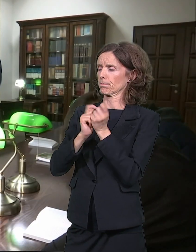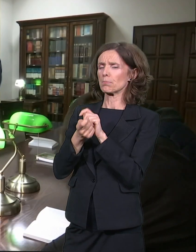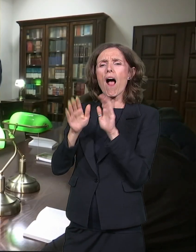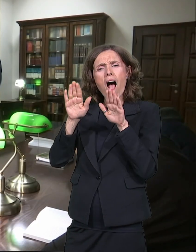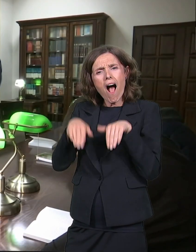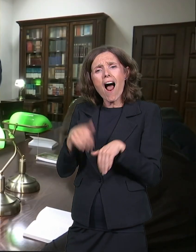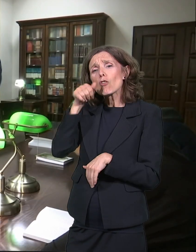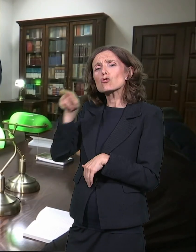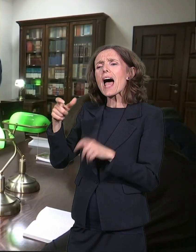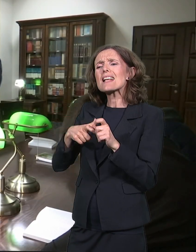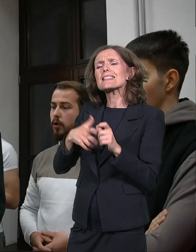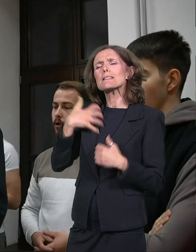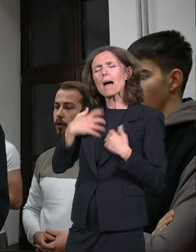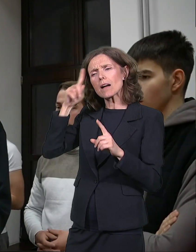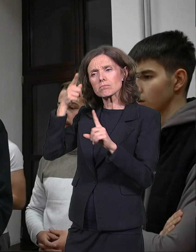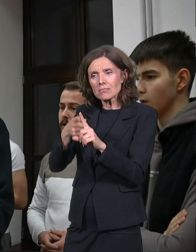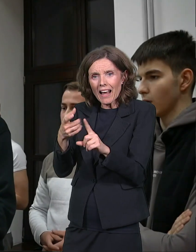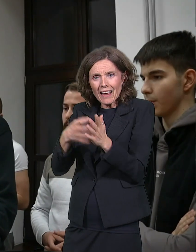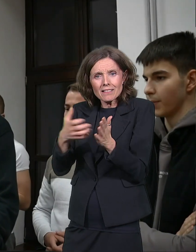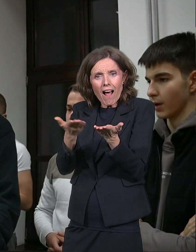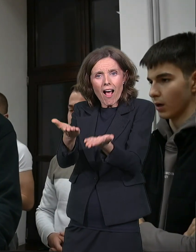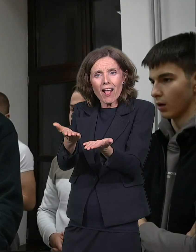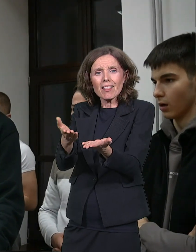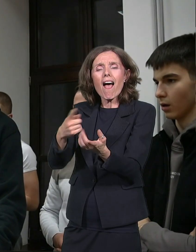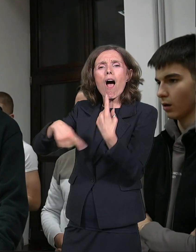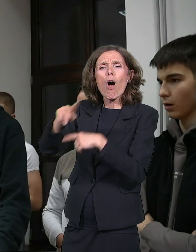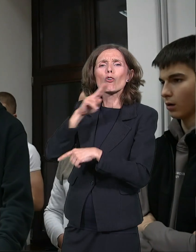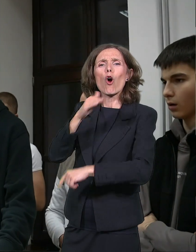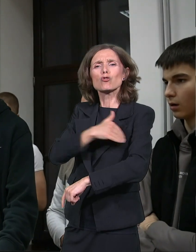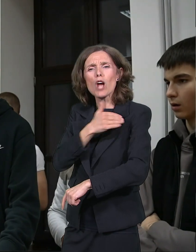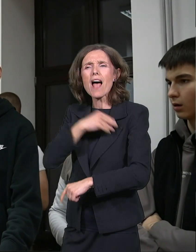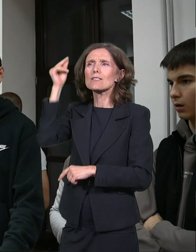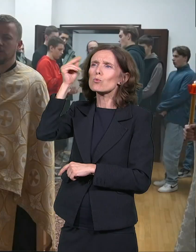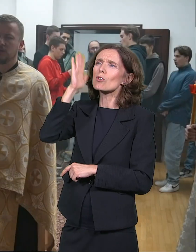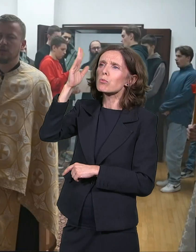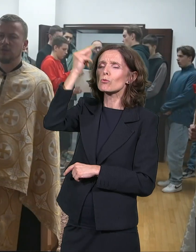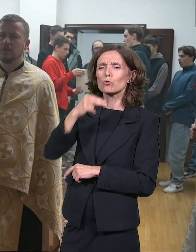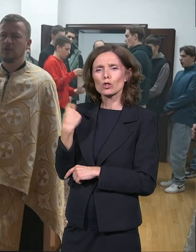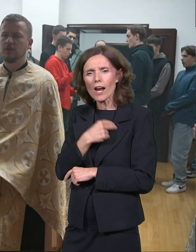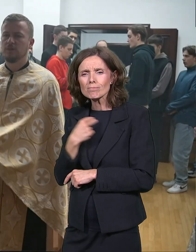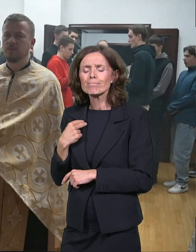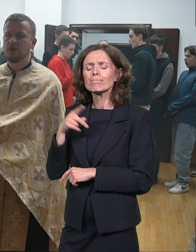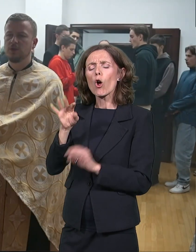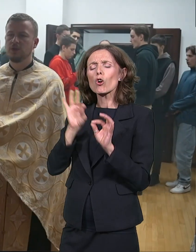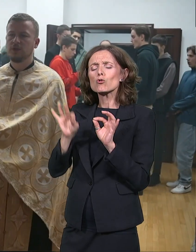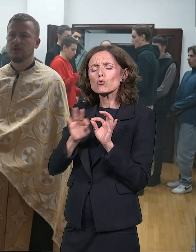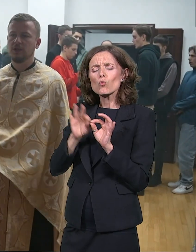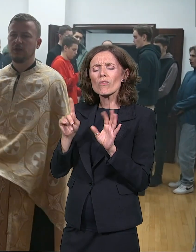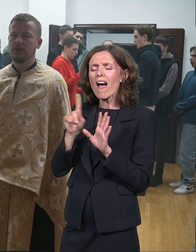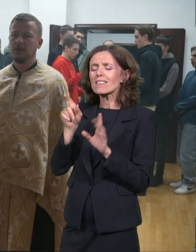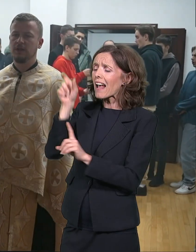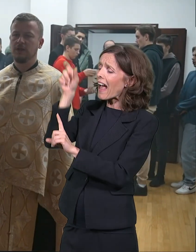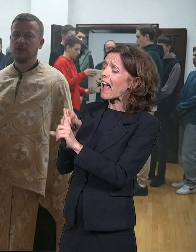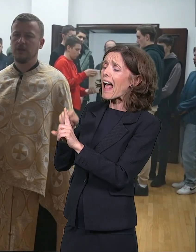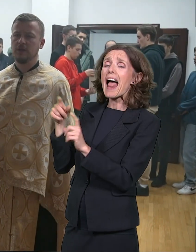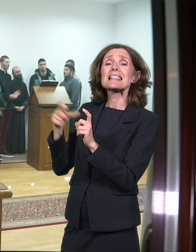se i dalje ispunjava. I glasovi bogoslova rasteruju pramenove magle, koju Zavora pokušava da spusti na ime